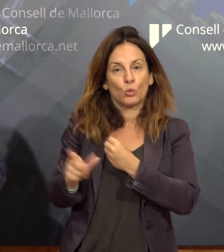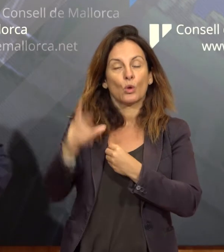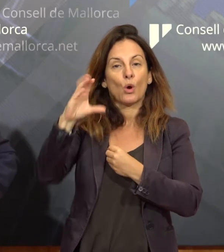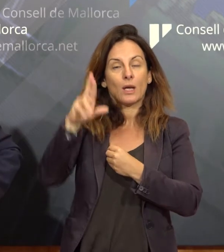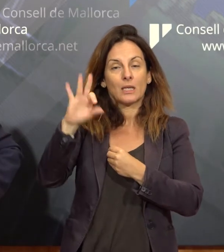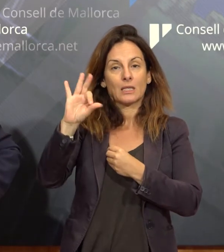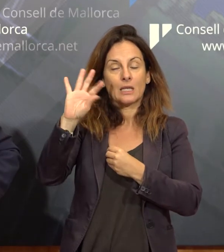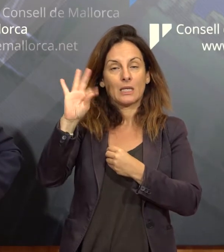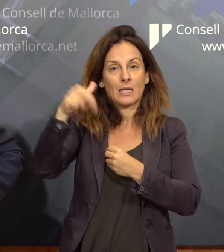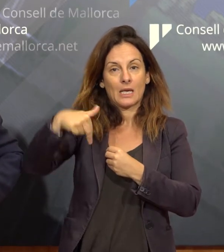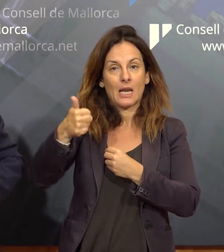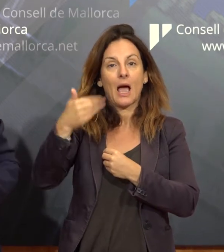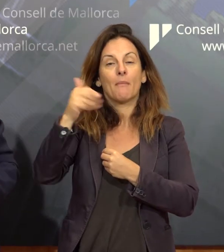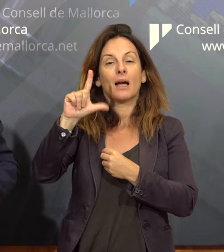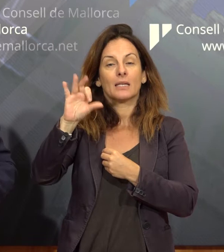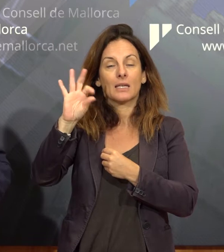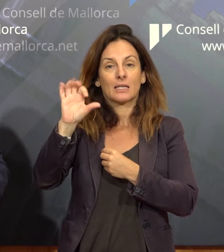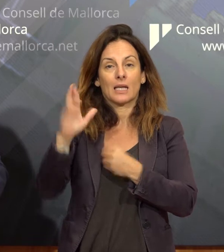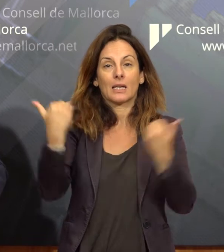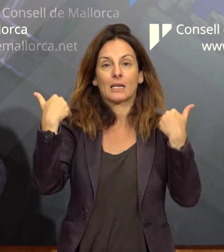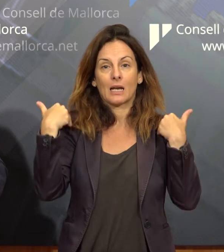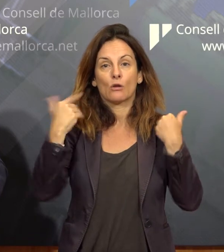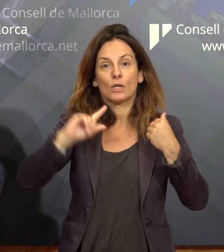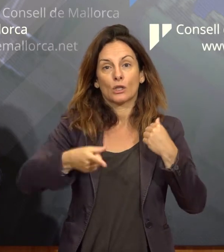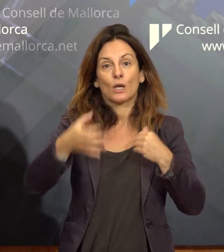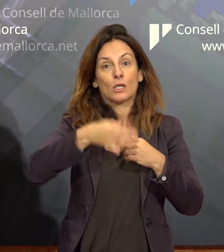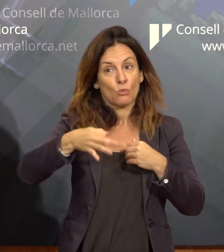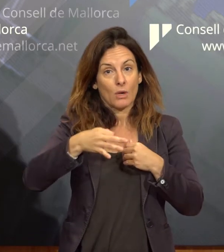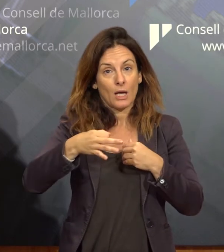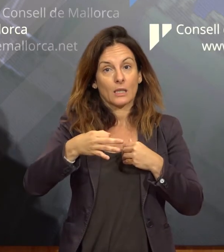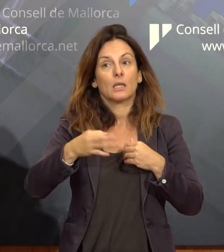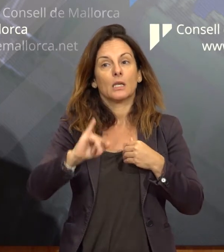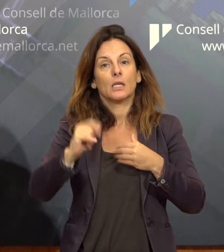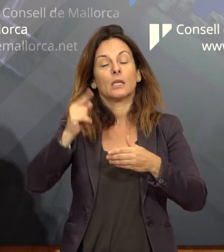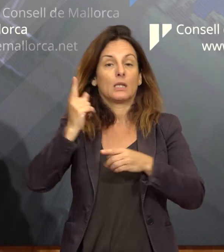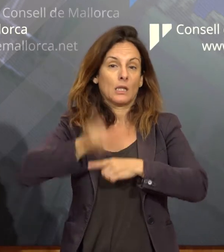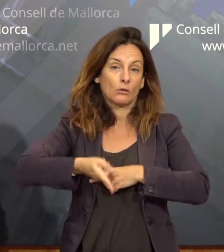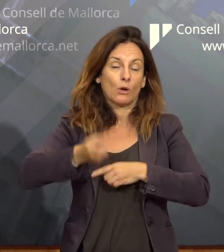directora insular d'Igents de Proports i Projectes, que serà aquí el Gisbert.